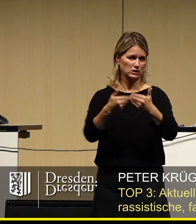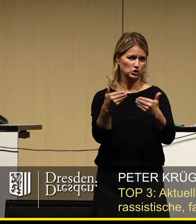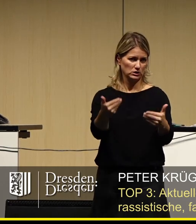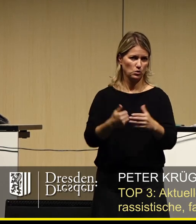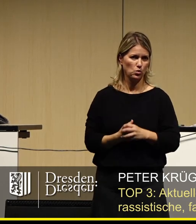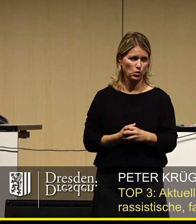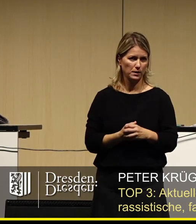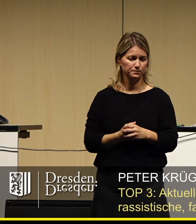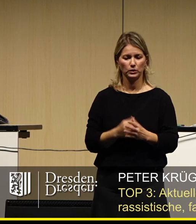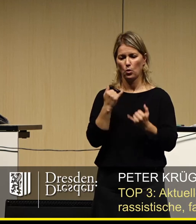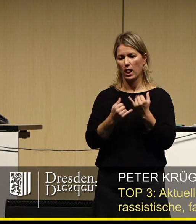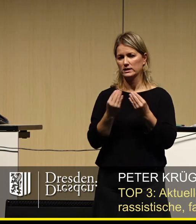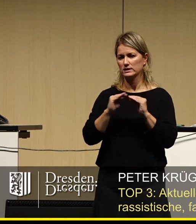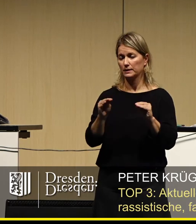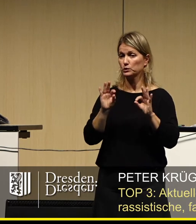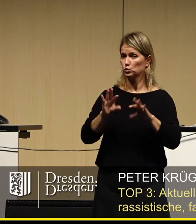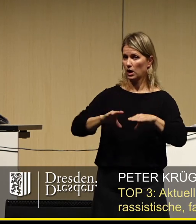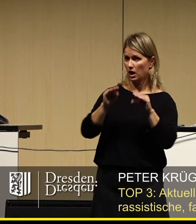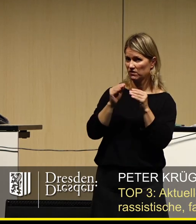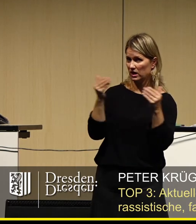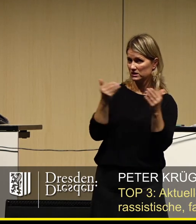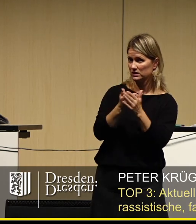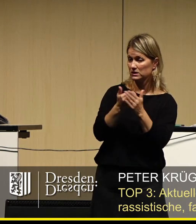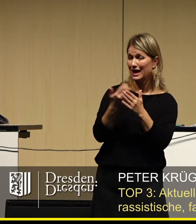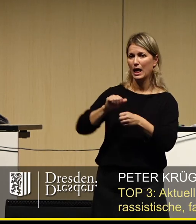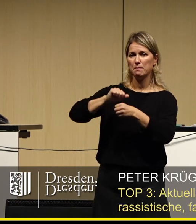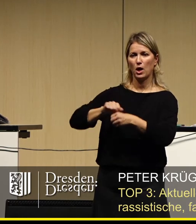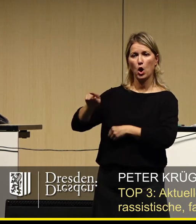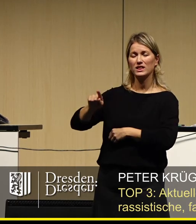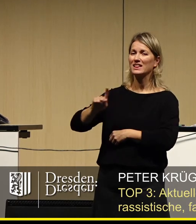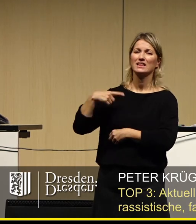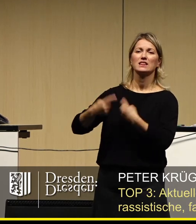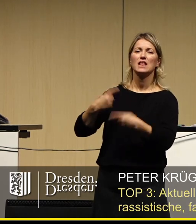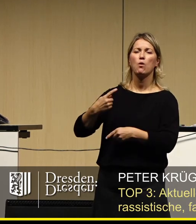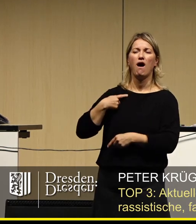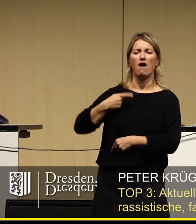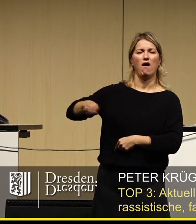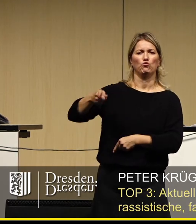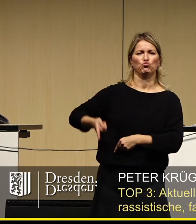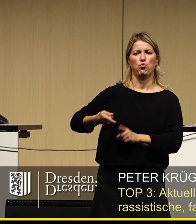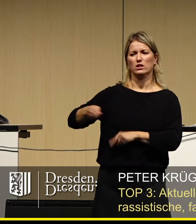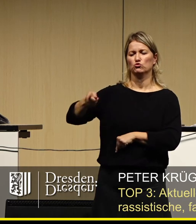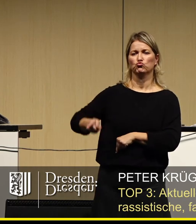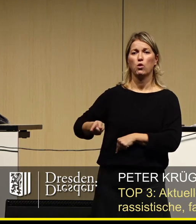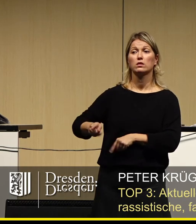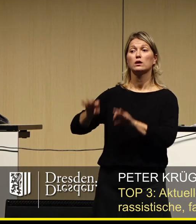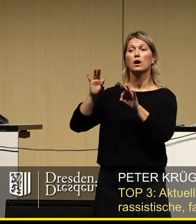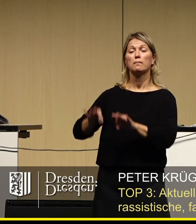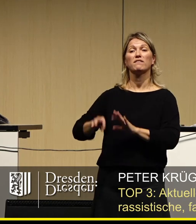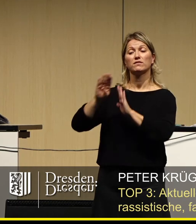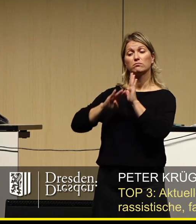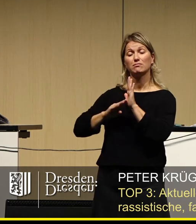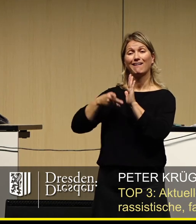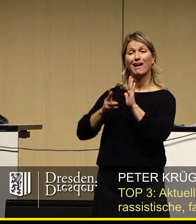Abschließend, ein Anfang dazu wäre es zum Beispiel, Behörden nicht ständig ins Kreuzfeuer zu nehmen, wenn sie auf Grundlage der bestehenden